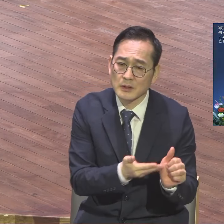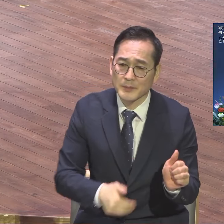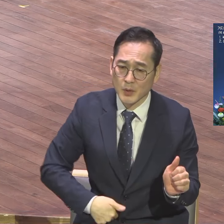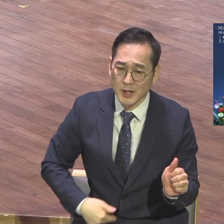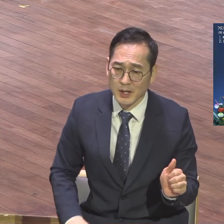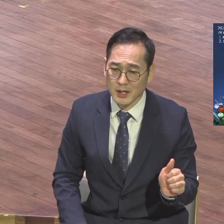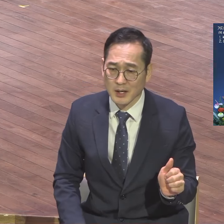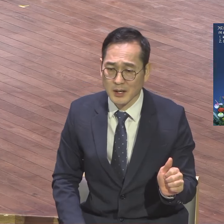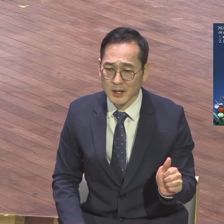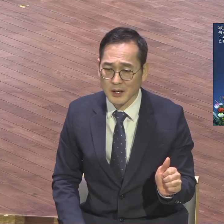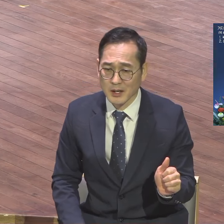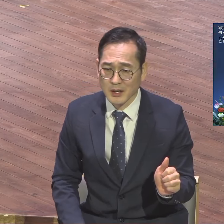제자